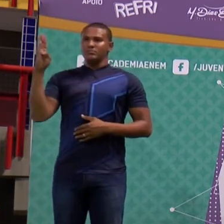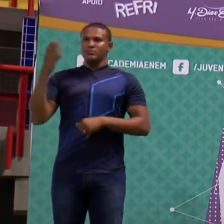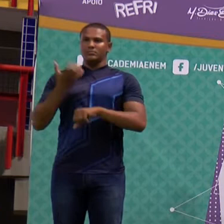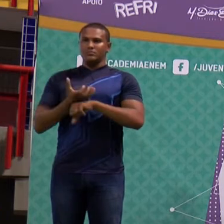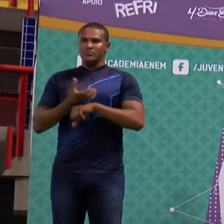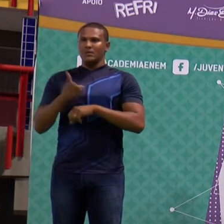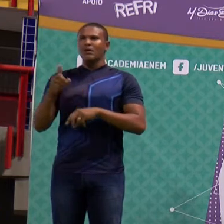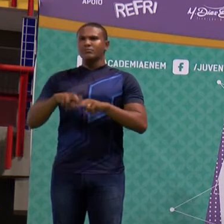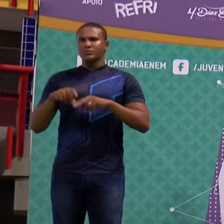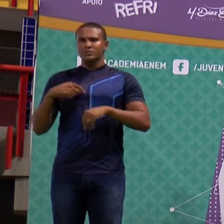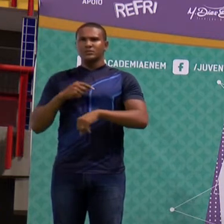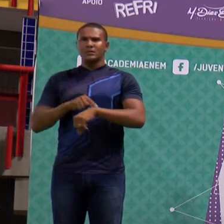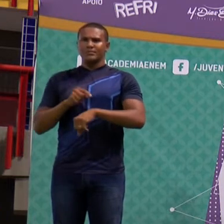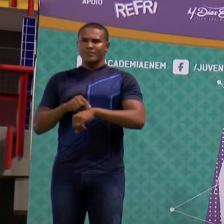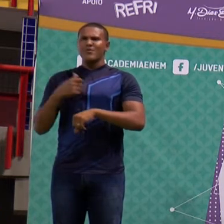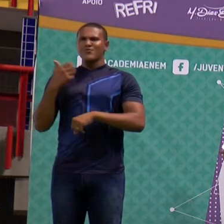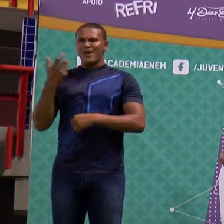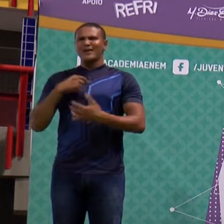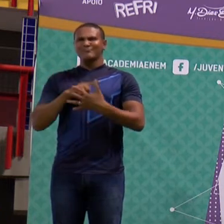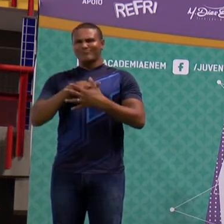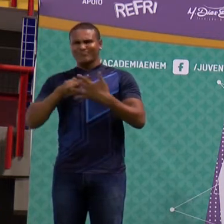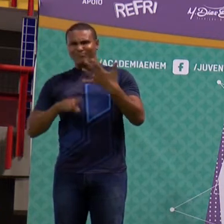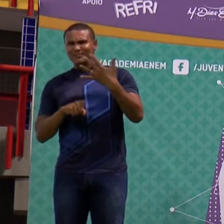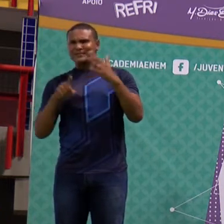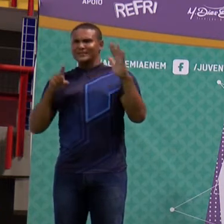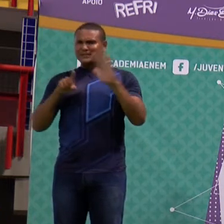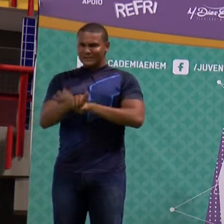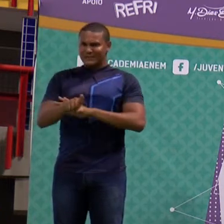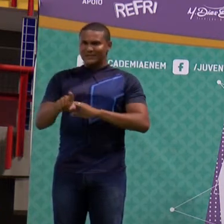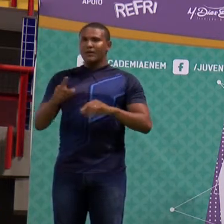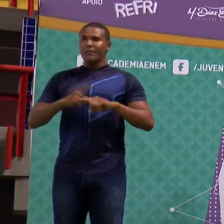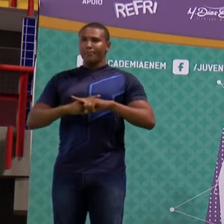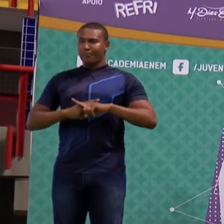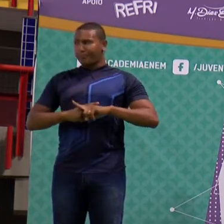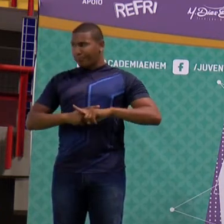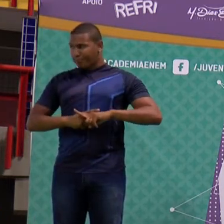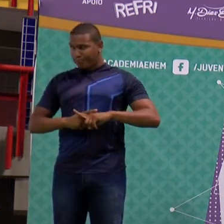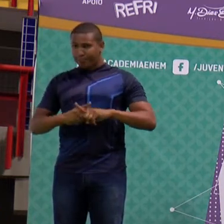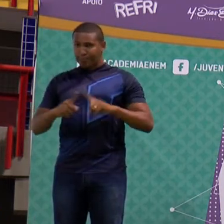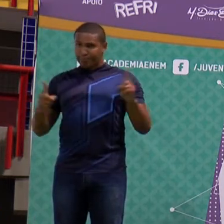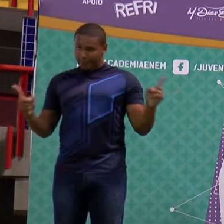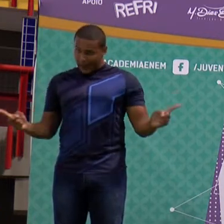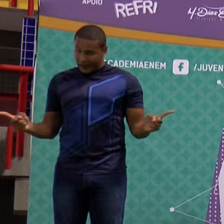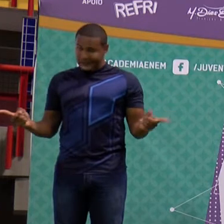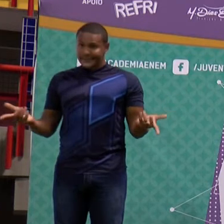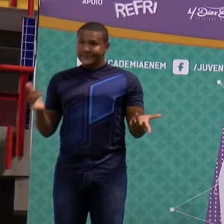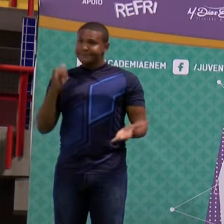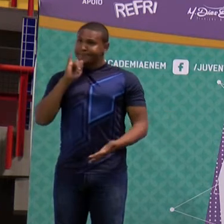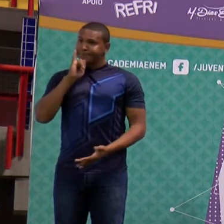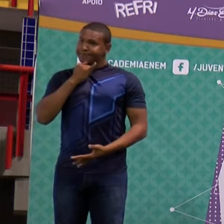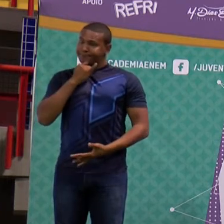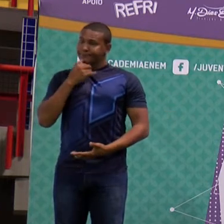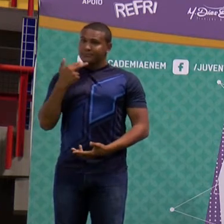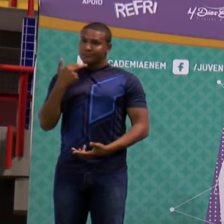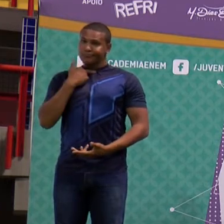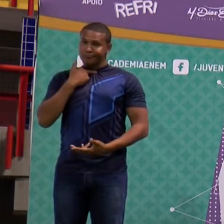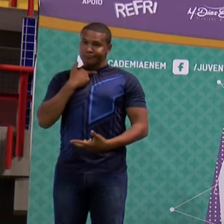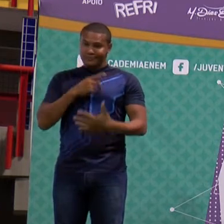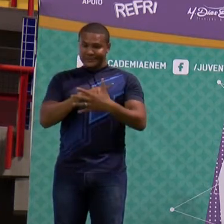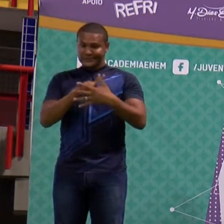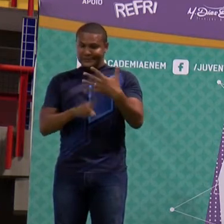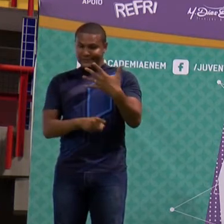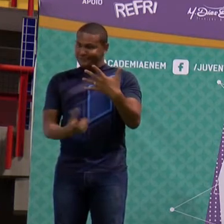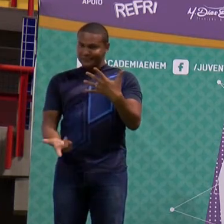gostaria muito de trabalhar as cinco questões com todos vocês aqui, mas infelizmente eu não vou poder trabalhar com elas.